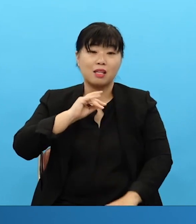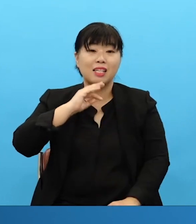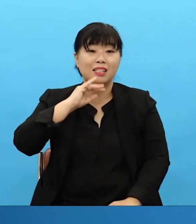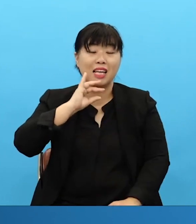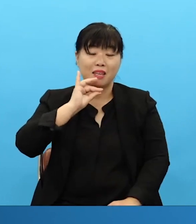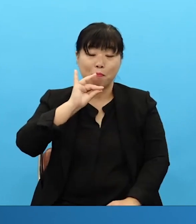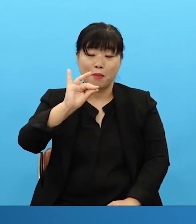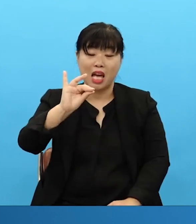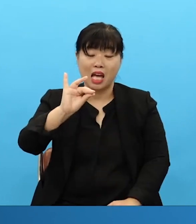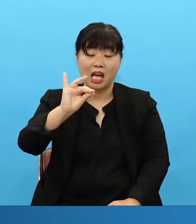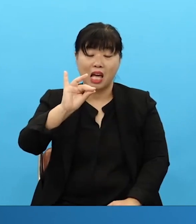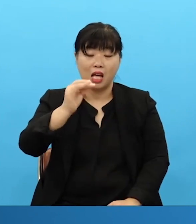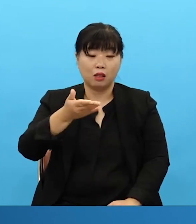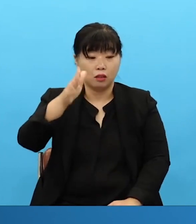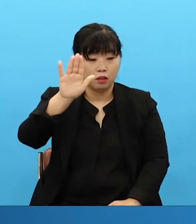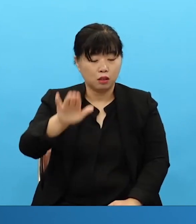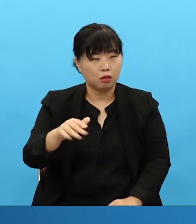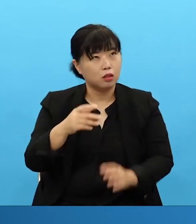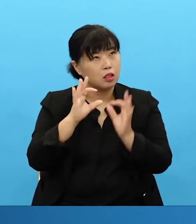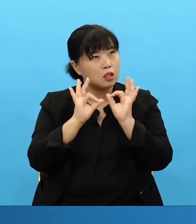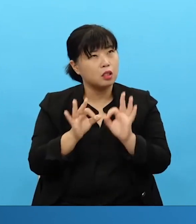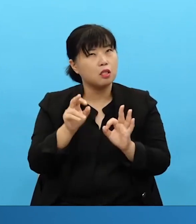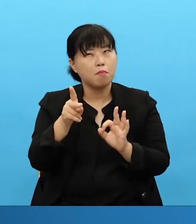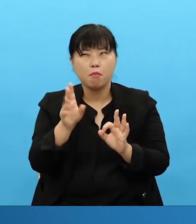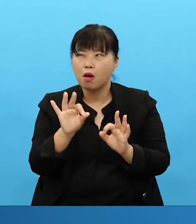That this one professor who's a hundred years old he come out and said